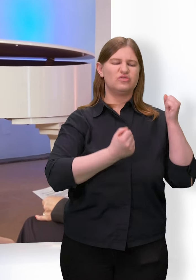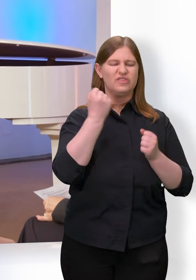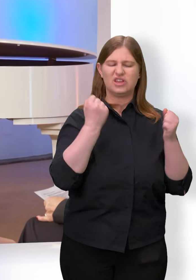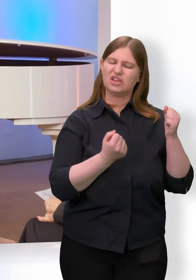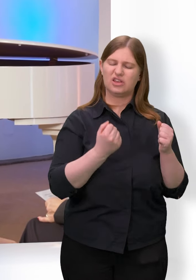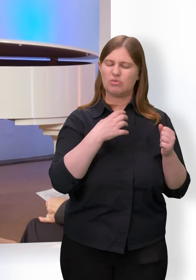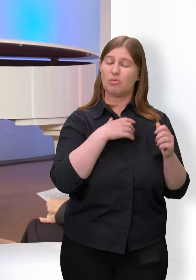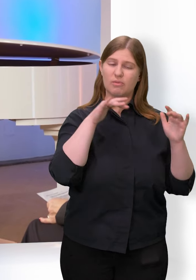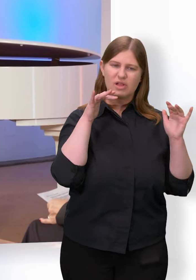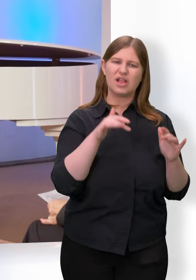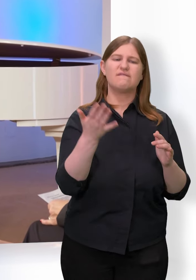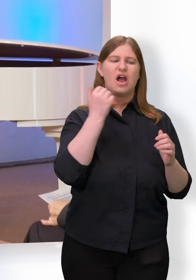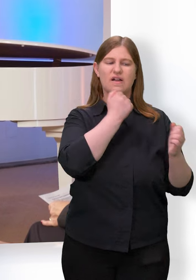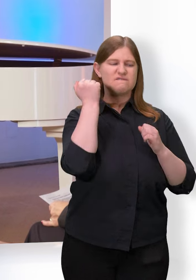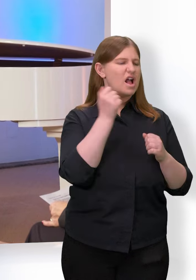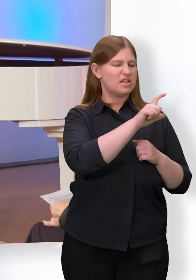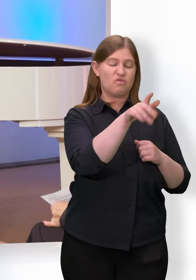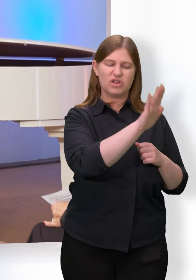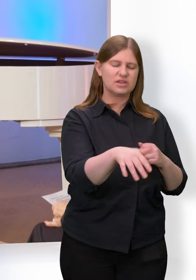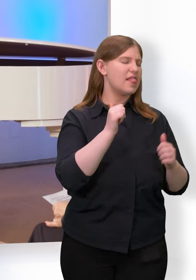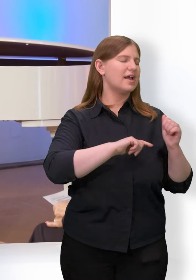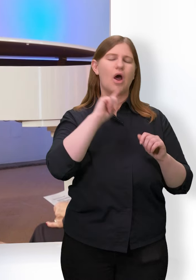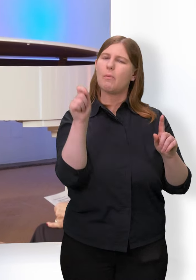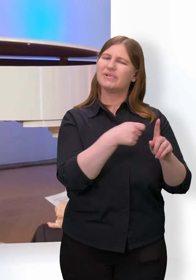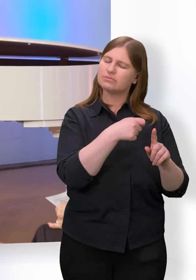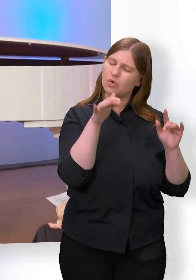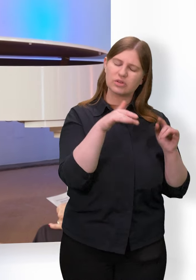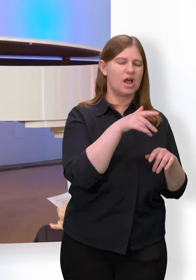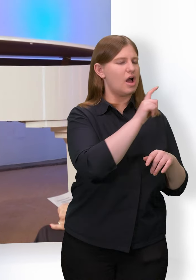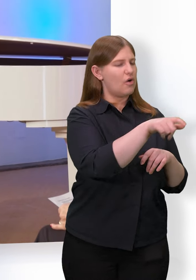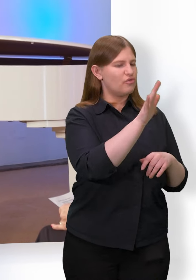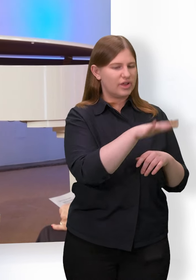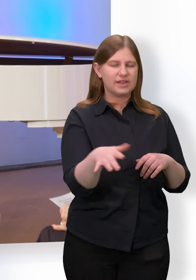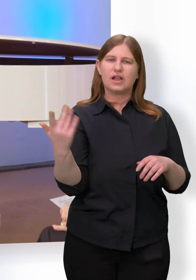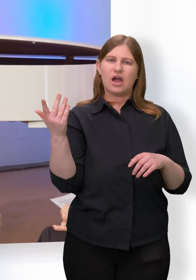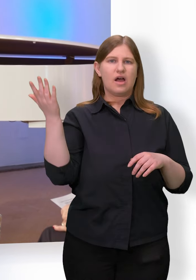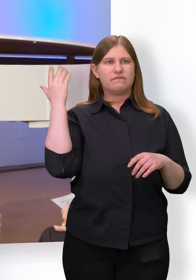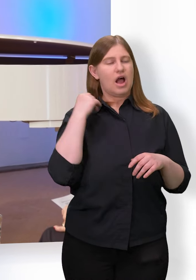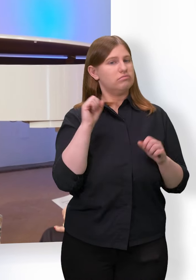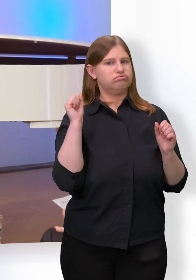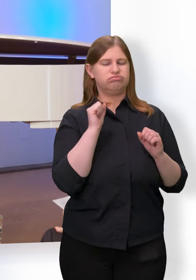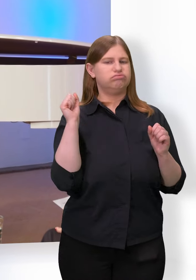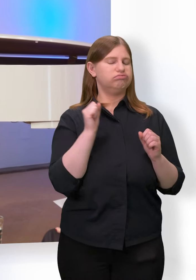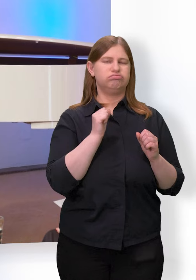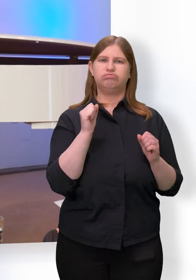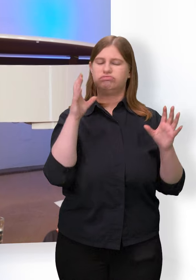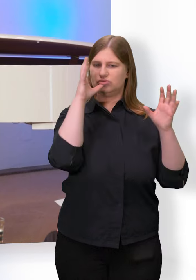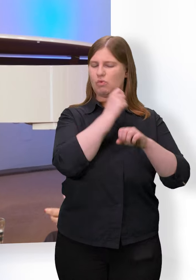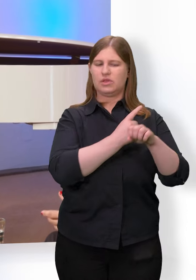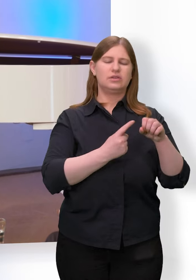gab Gewalt, gab leider auch Missbruchsgeschichten. Also wir haben da ein Dunkelskapitel auch, wie viele andere auch. Wie